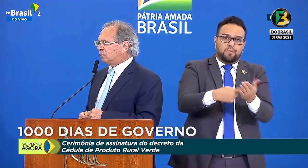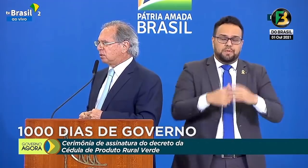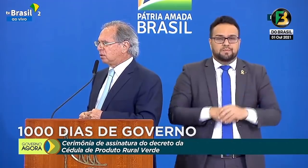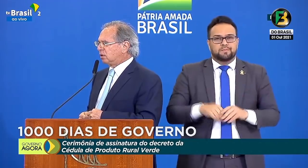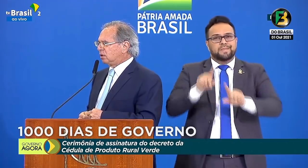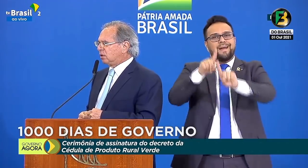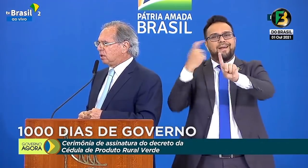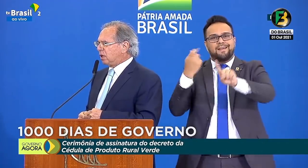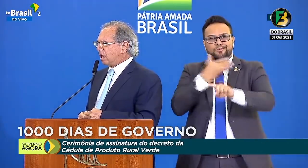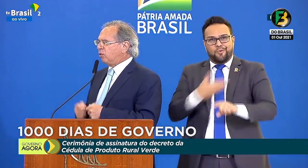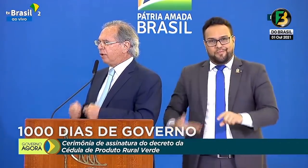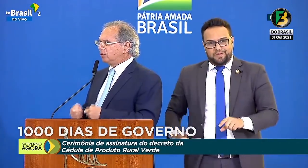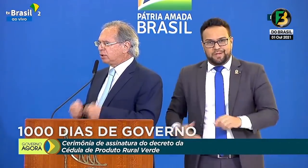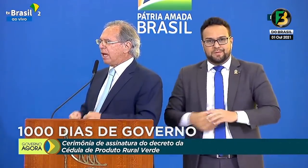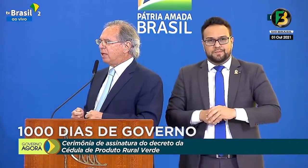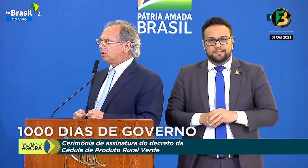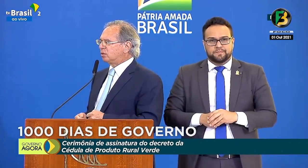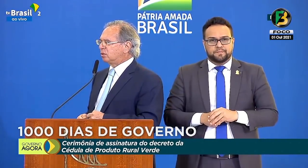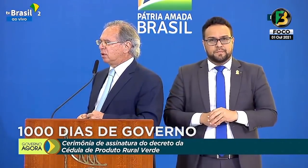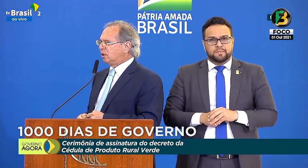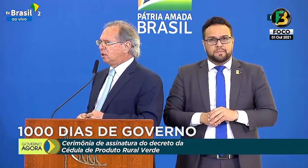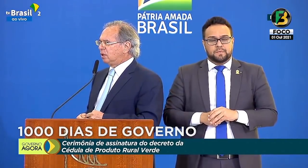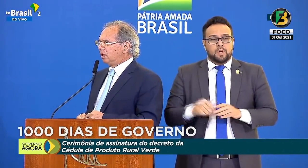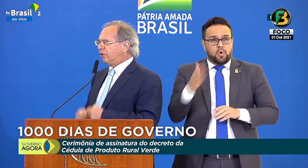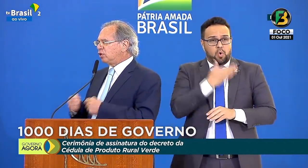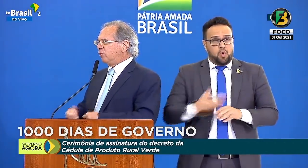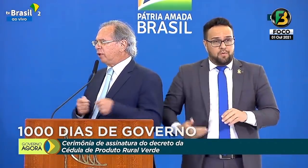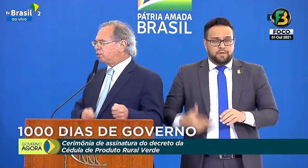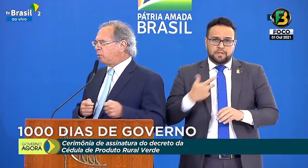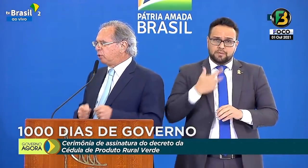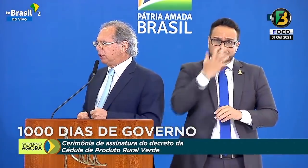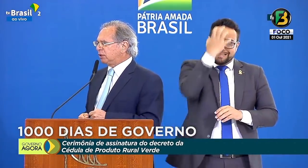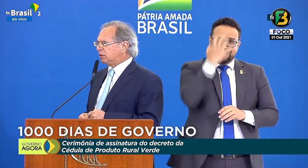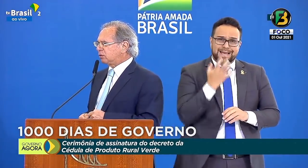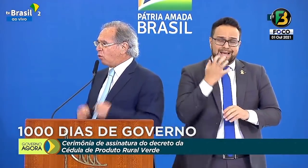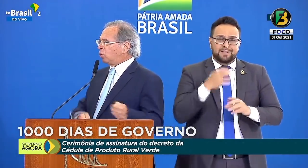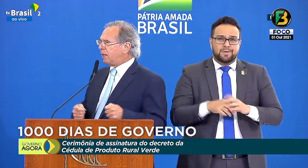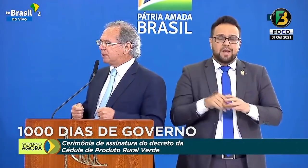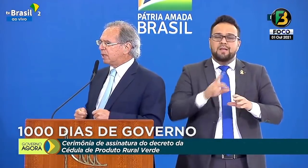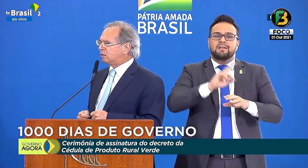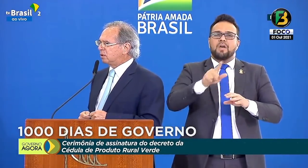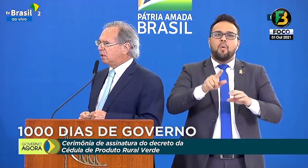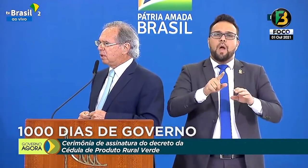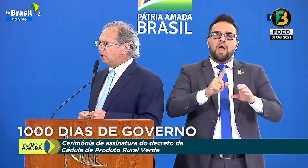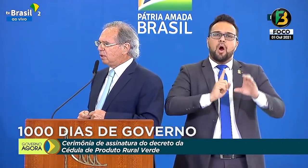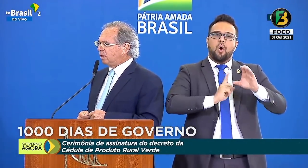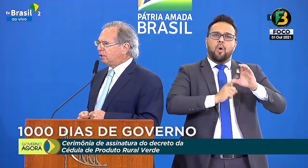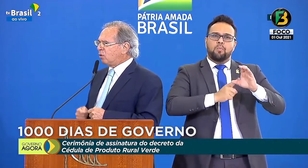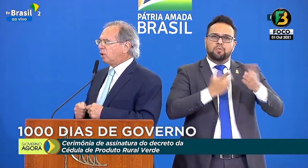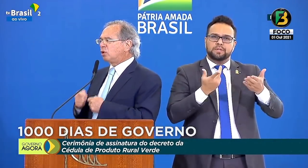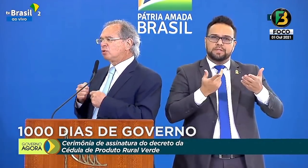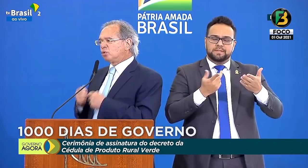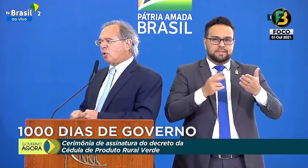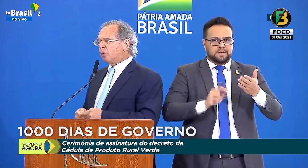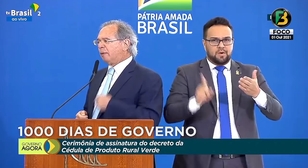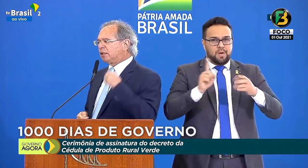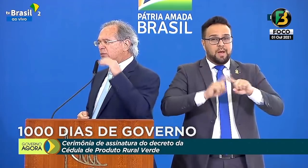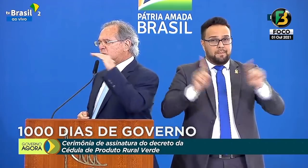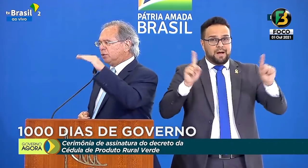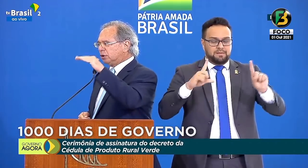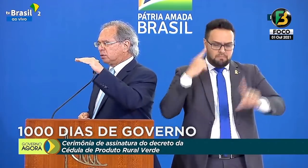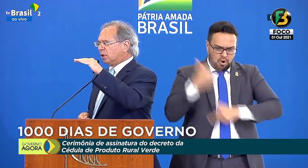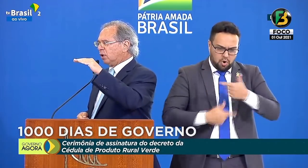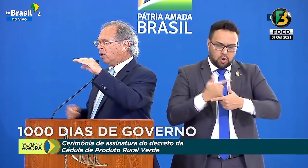austeros, a governos sérios, em vez de governos populistas, como no passado. Então, quando nós nos